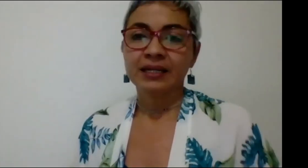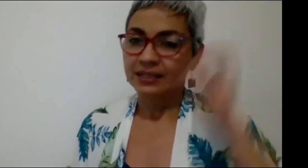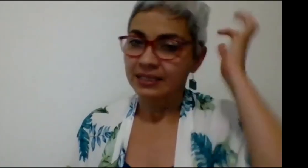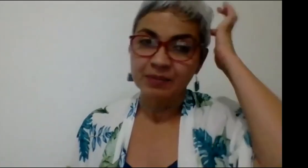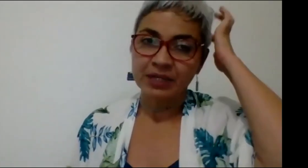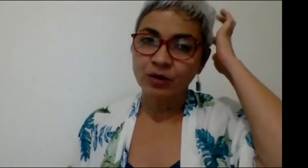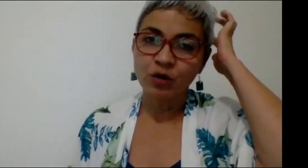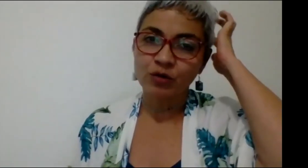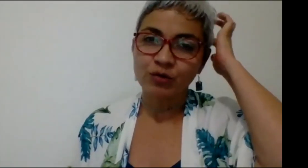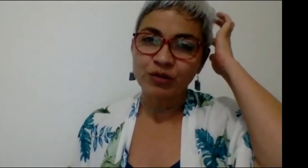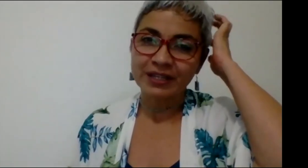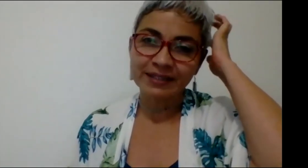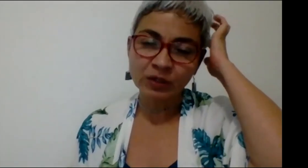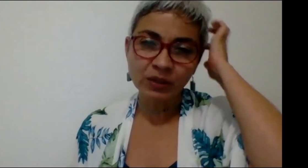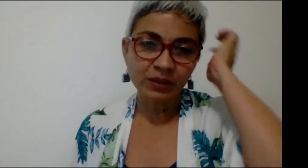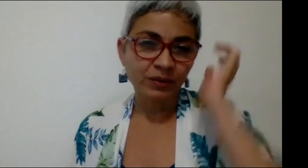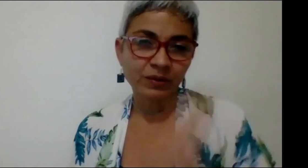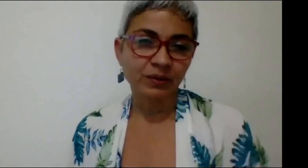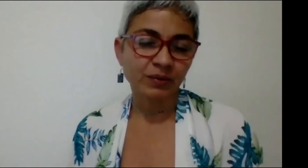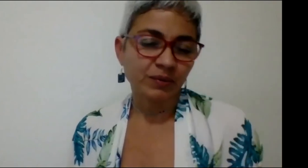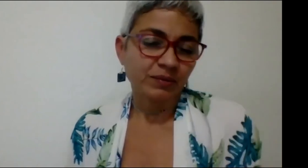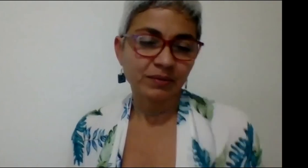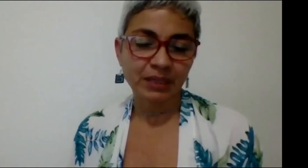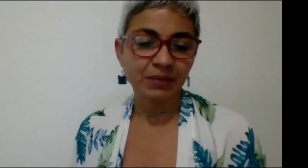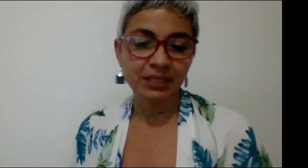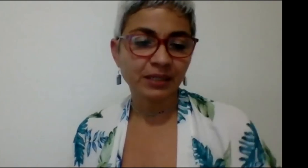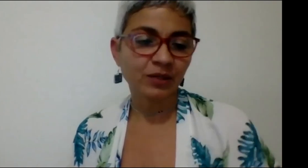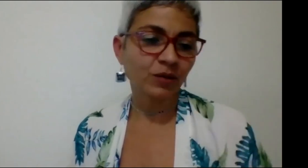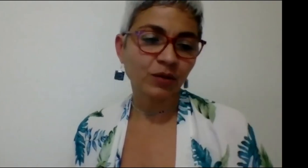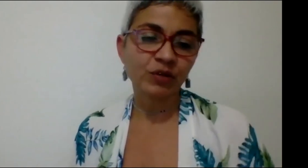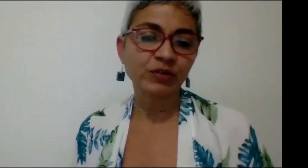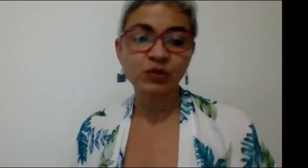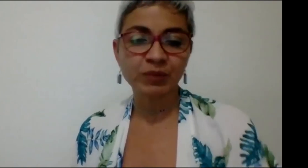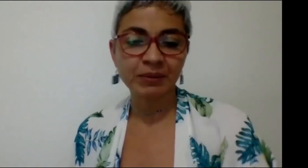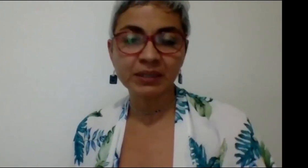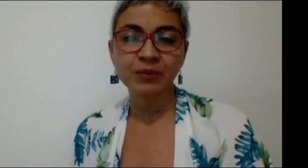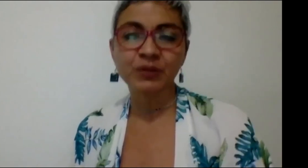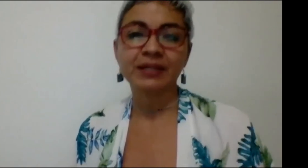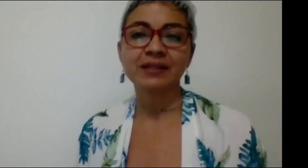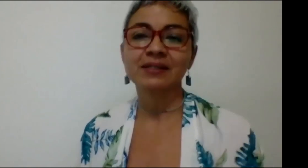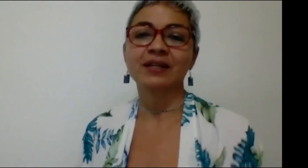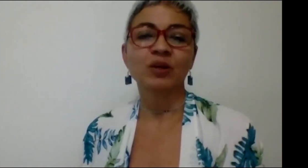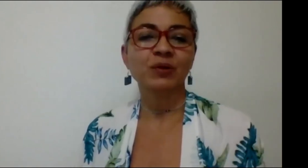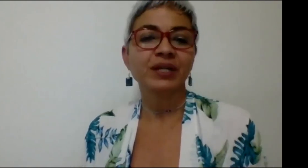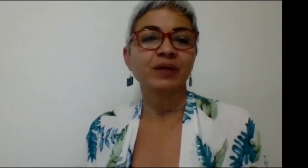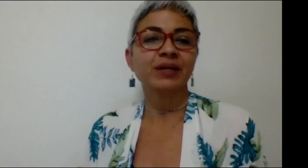Sin embargo, ustedes han recogido, a mi criterio, cuestiones supremamente importantes. Y como dije ahora,